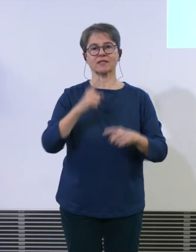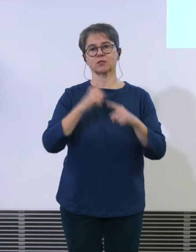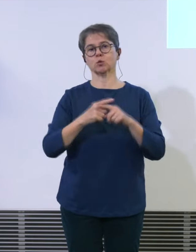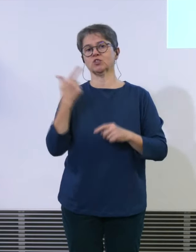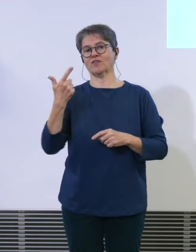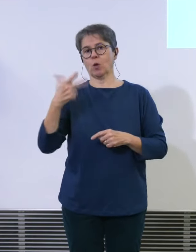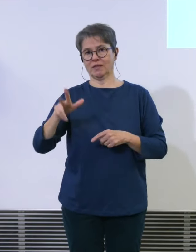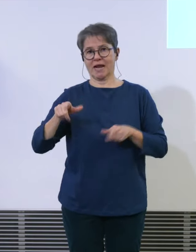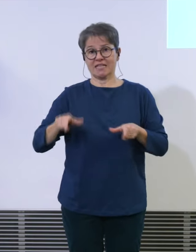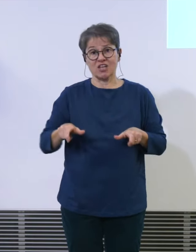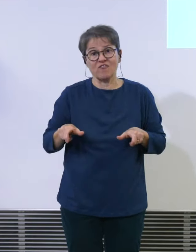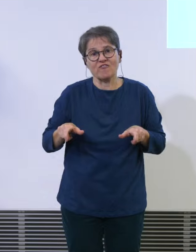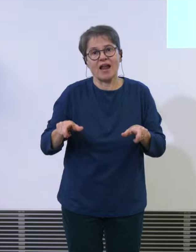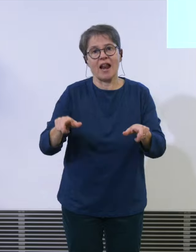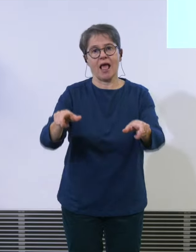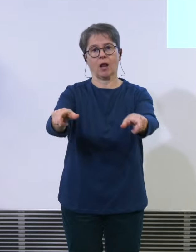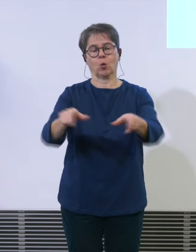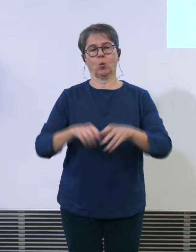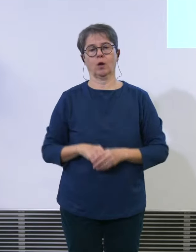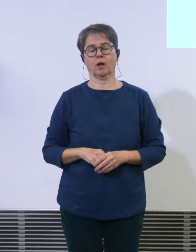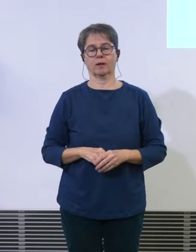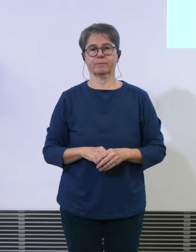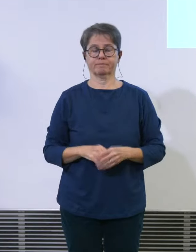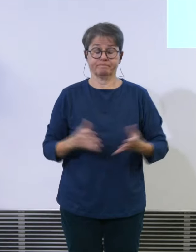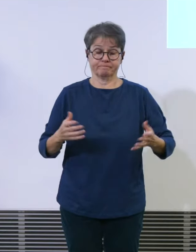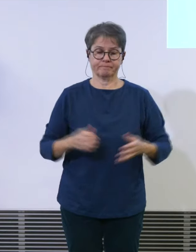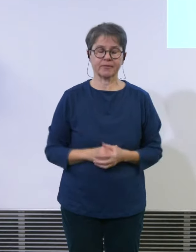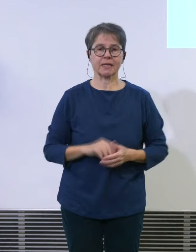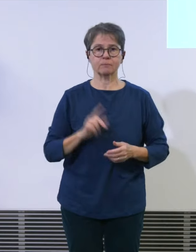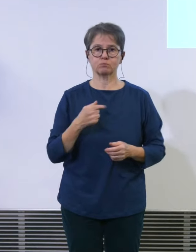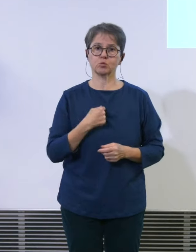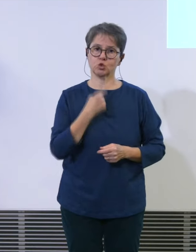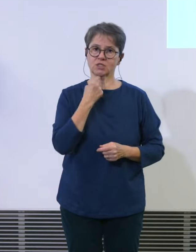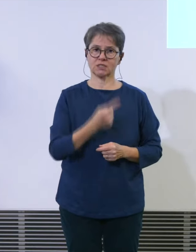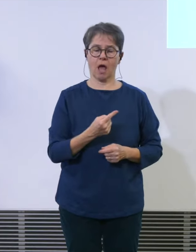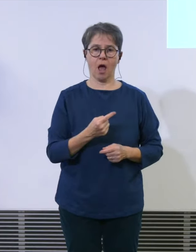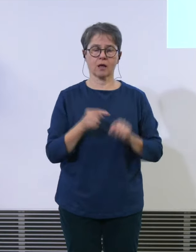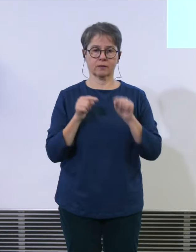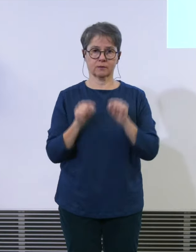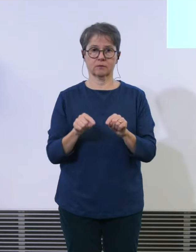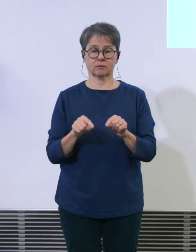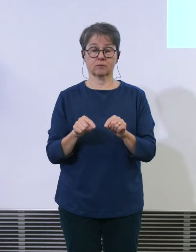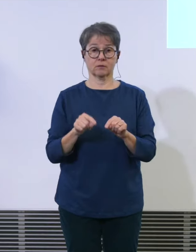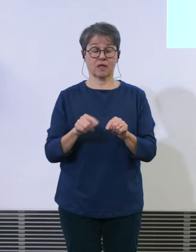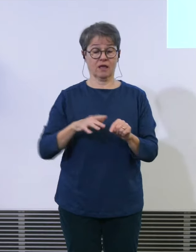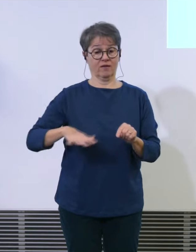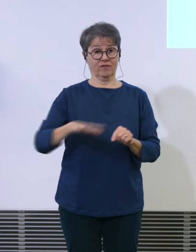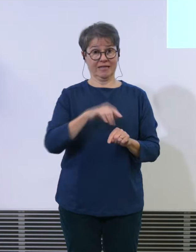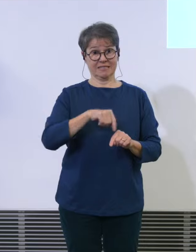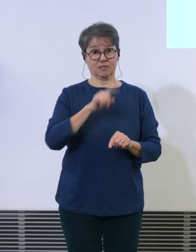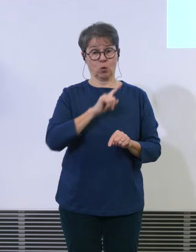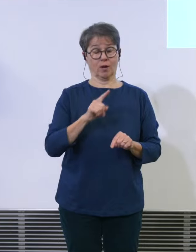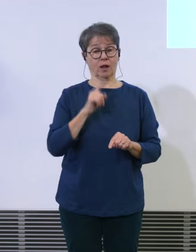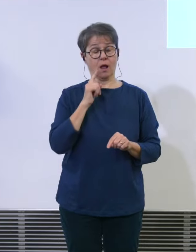weil das muss ich schon sagen bei so anspruchsvollen flughafen wie wir in Zürich loten haben bei so